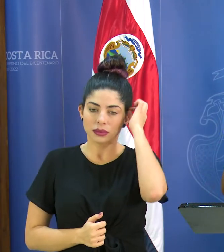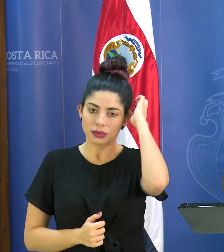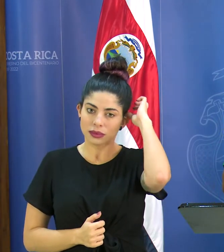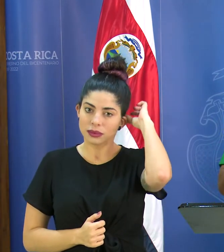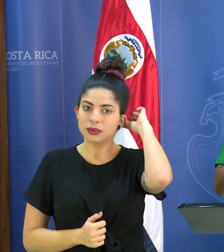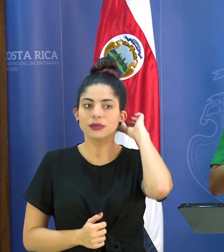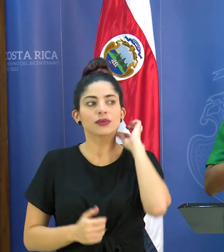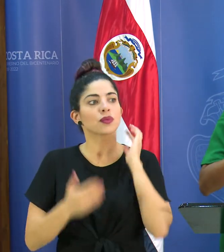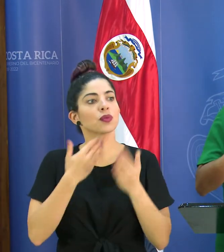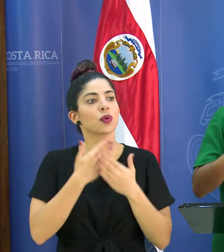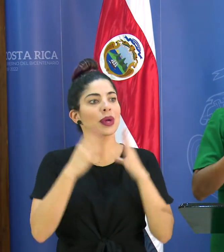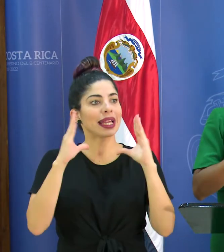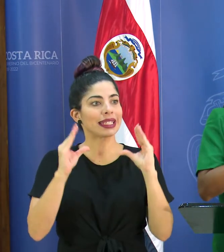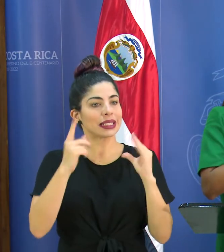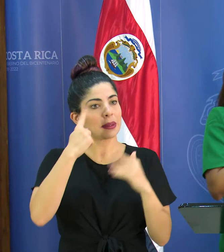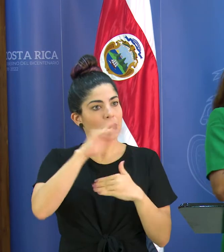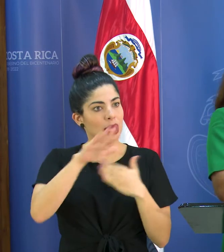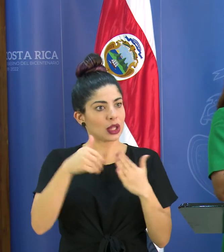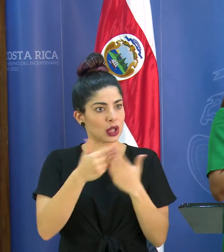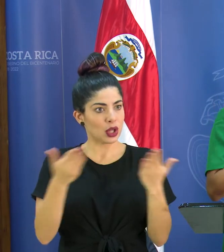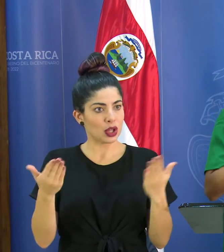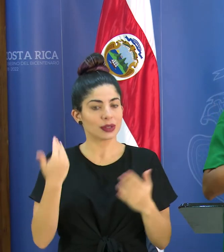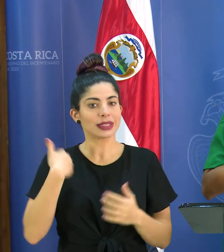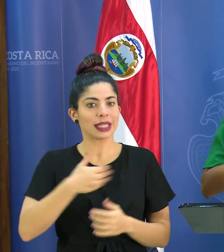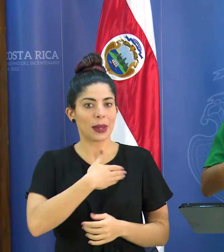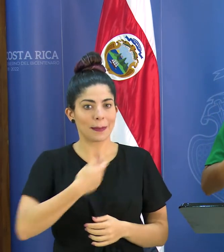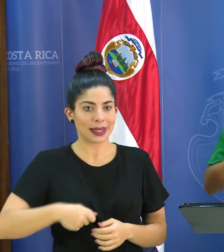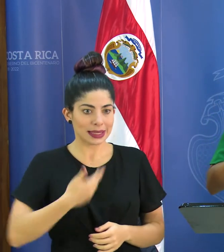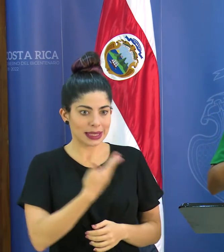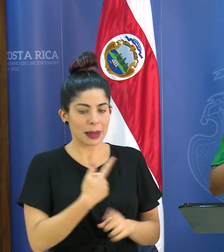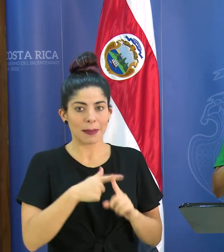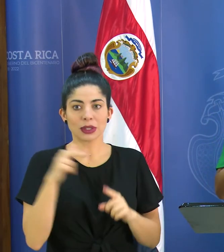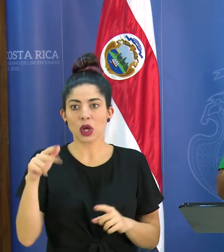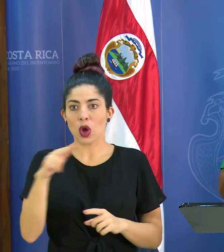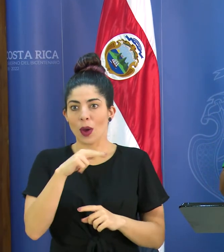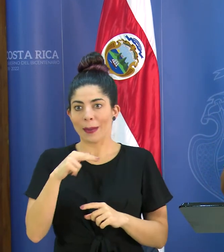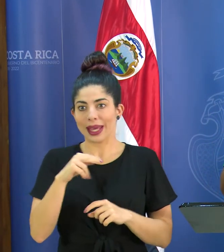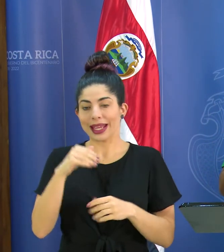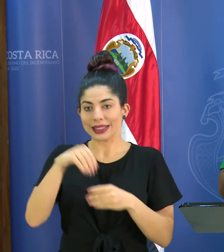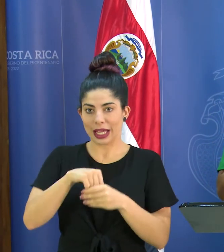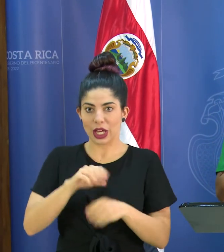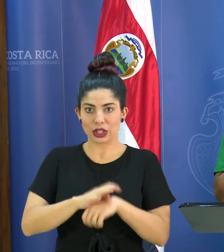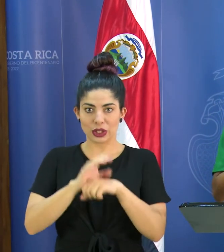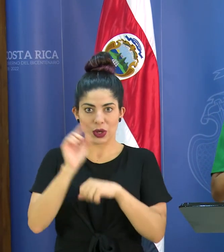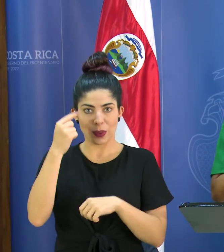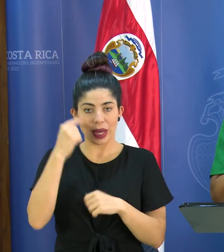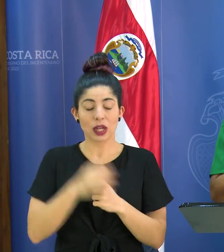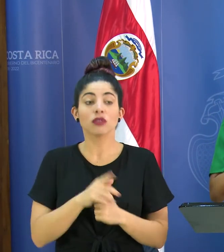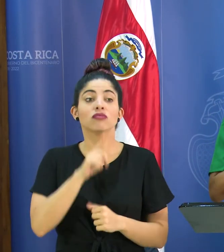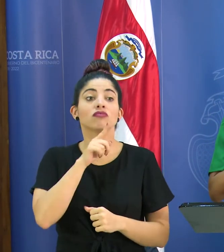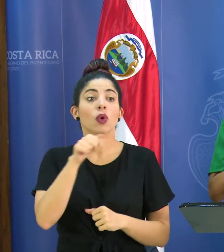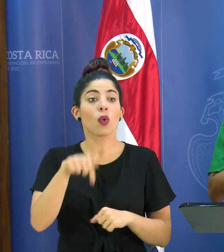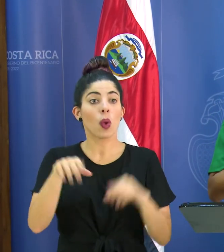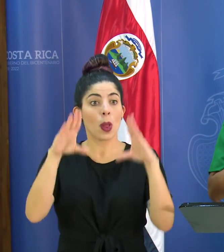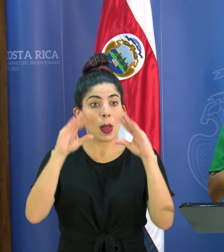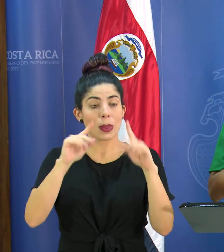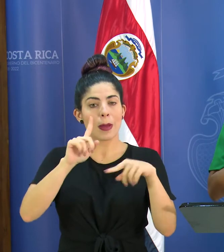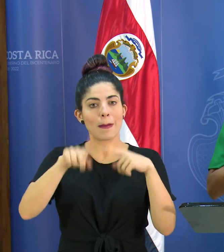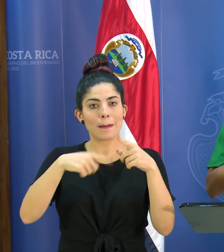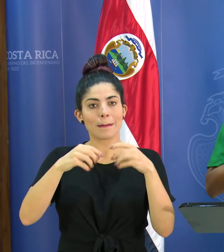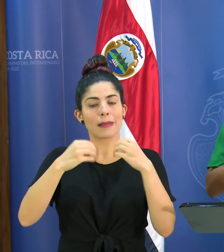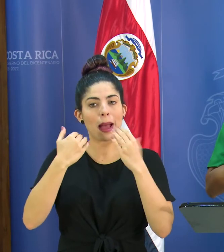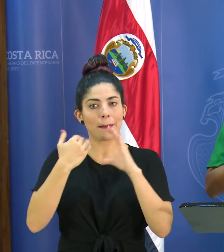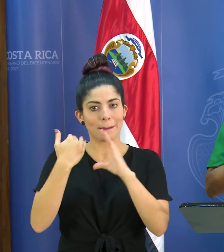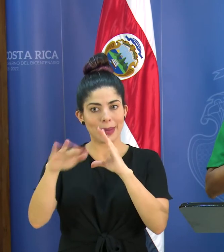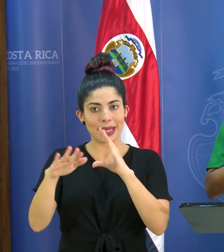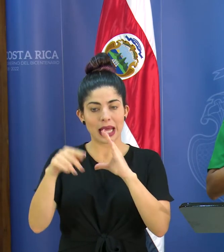muy buenas tardes a todos y todas señor presidente colegas del consejo de gobierno efectivamente esta tarde estaremos emitiendo